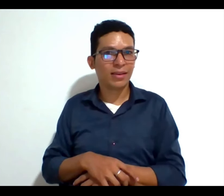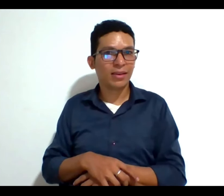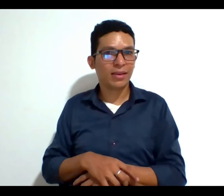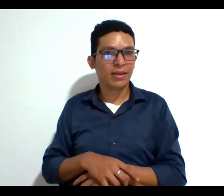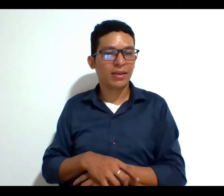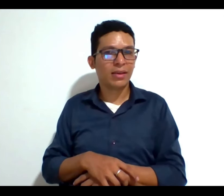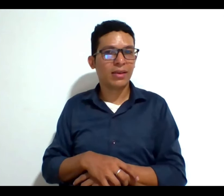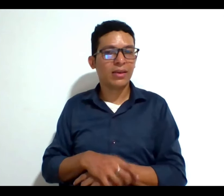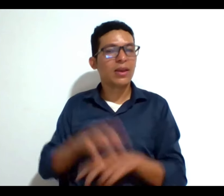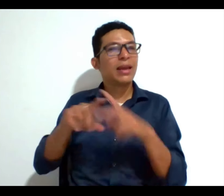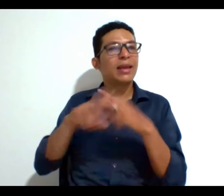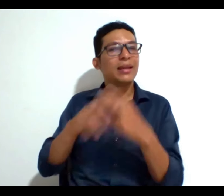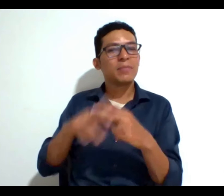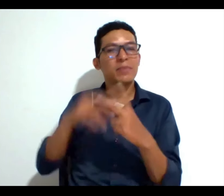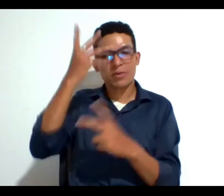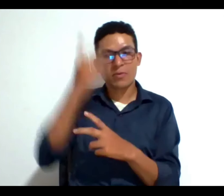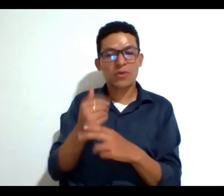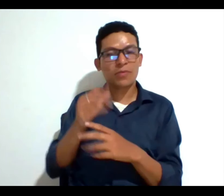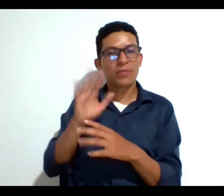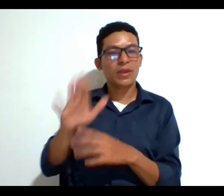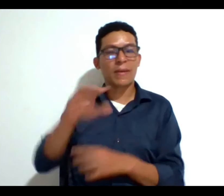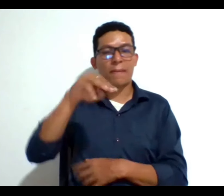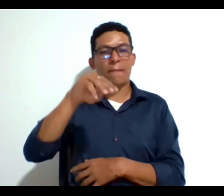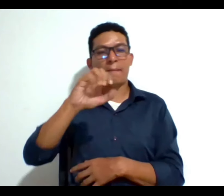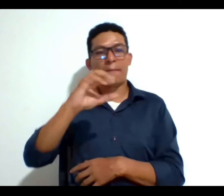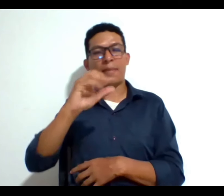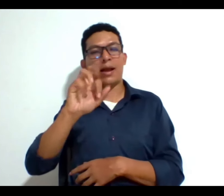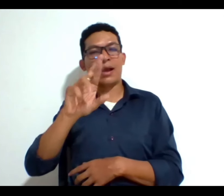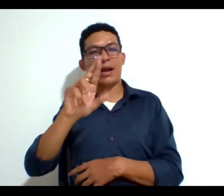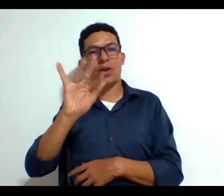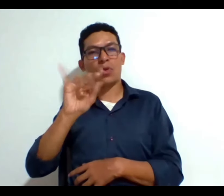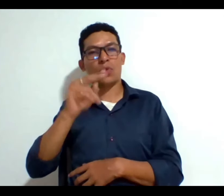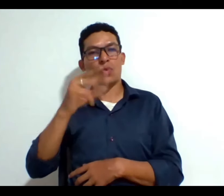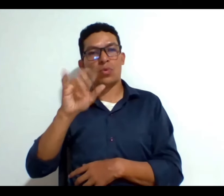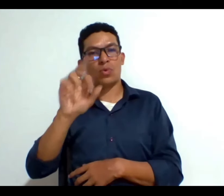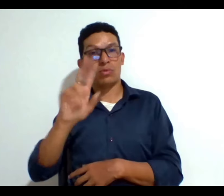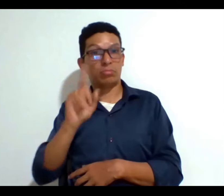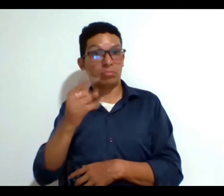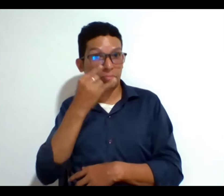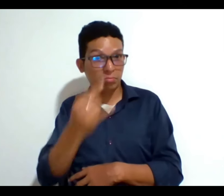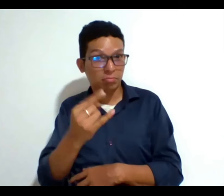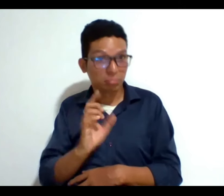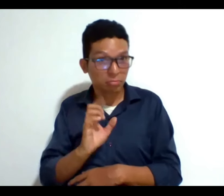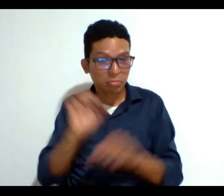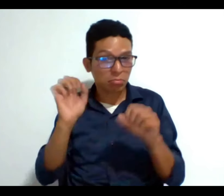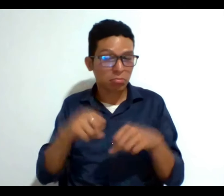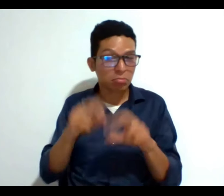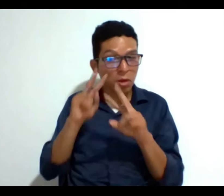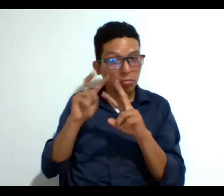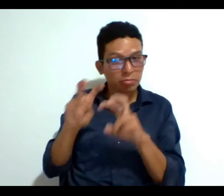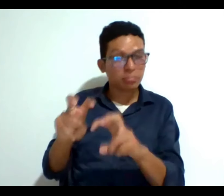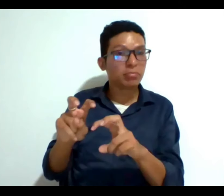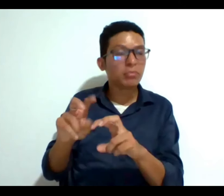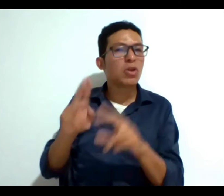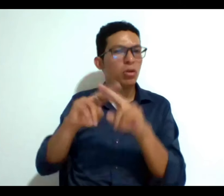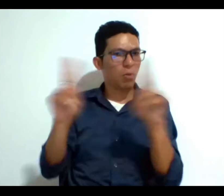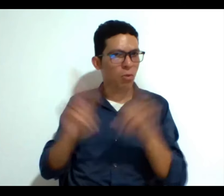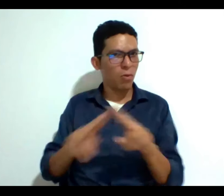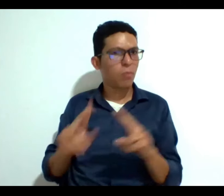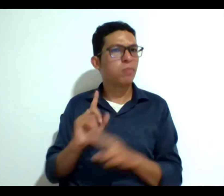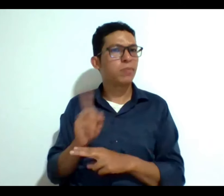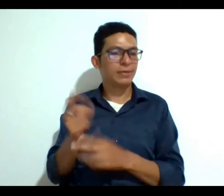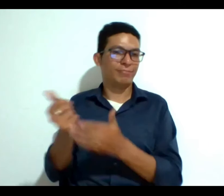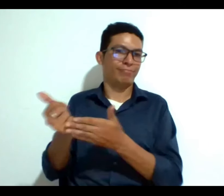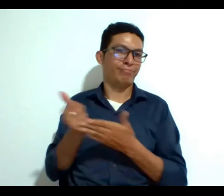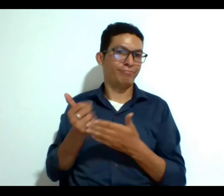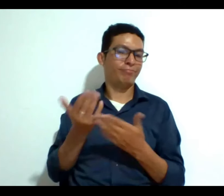evaluación de competencia de MacArthur de pronto a los que están interesados lo podrían revisar está en internet y nos ayuda muchísimo pues